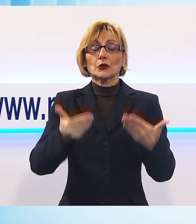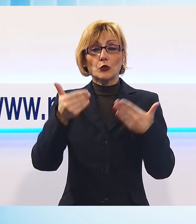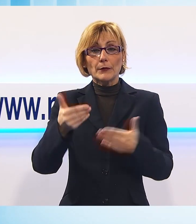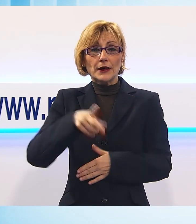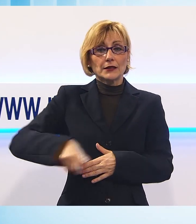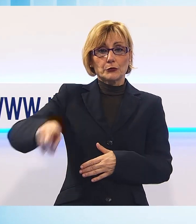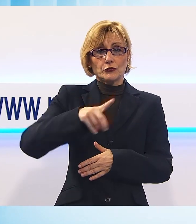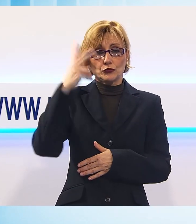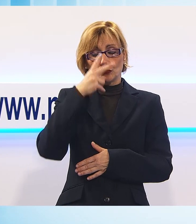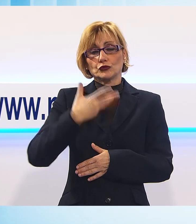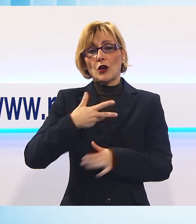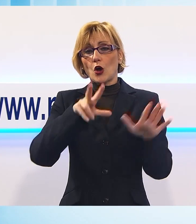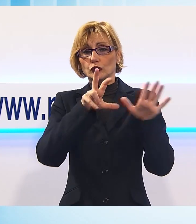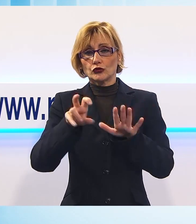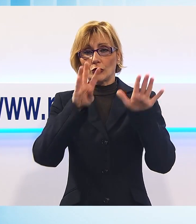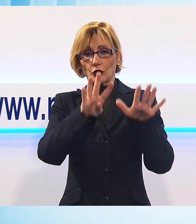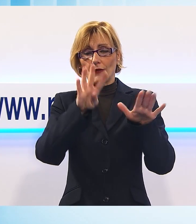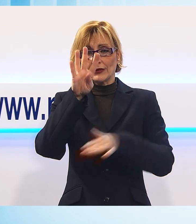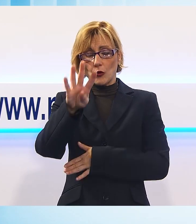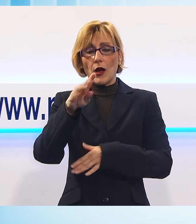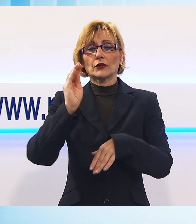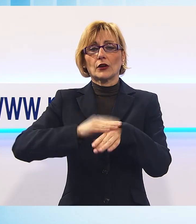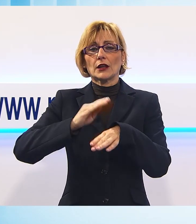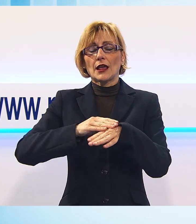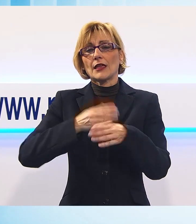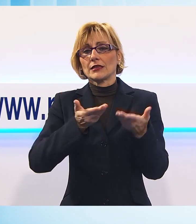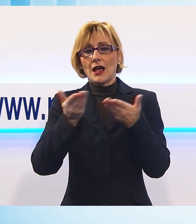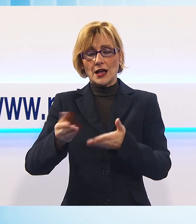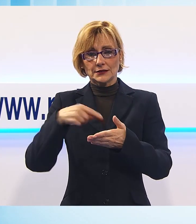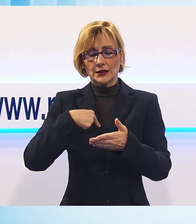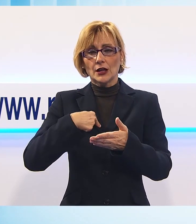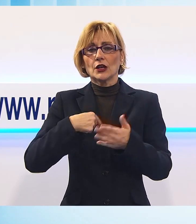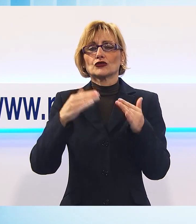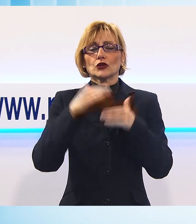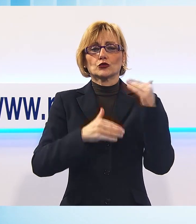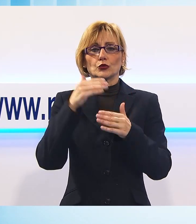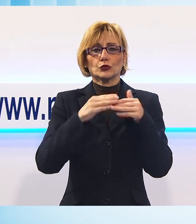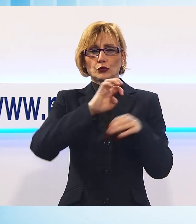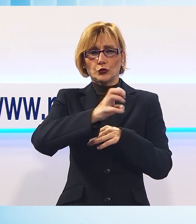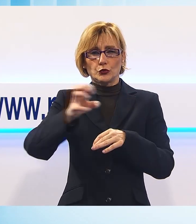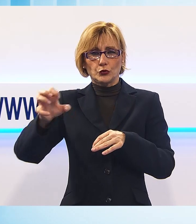sono presenti 894 richiedenti asilo, alloggiati in 95 strutture.